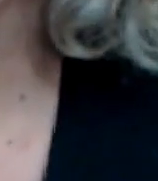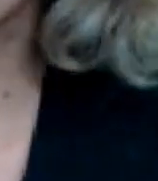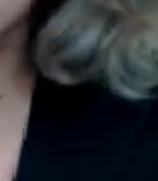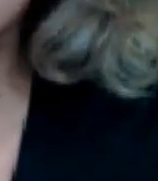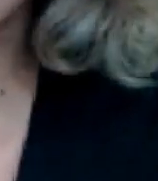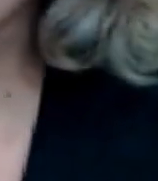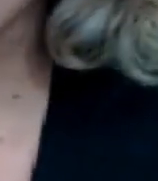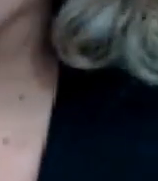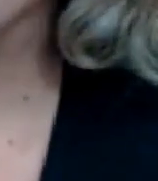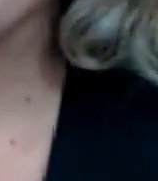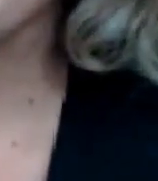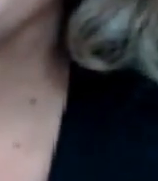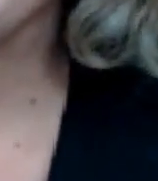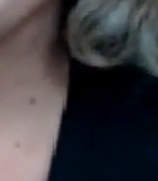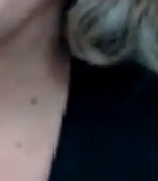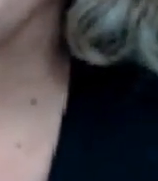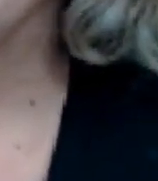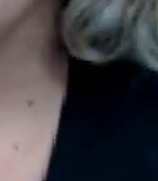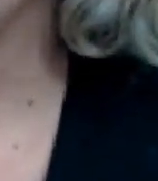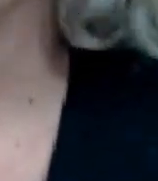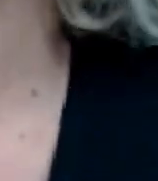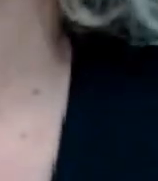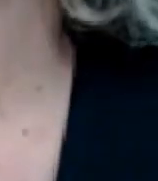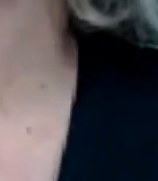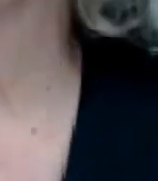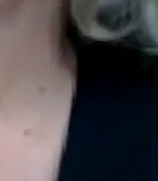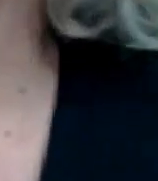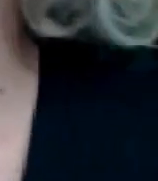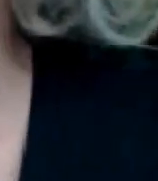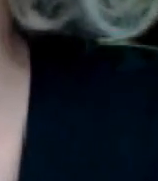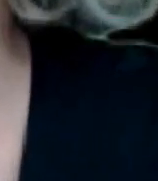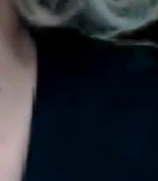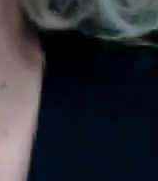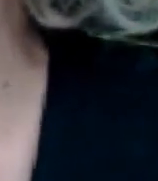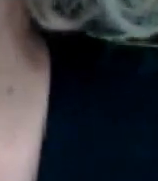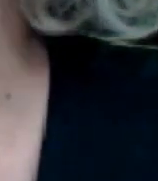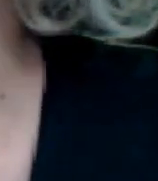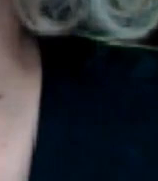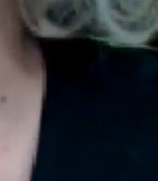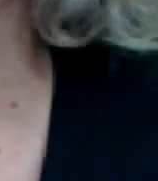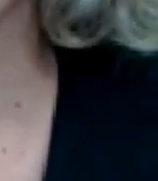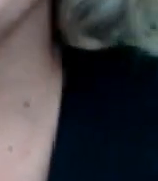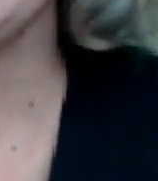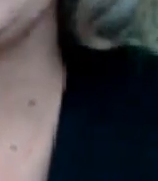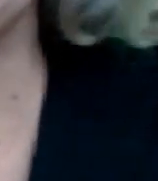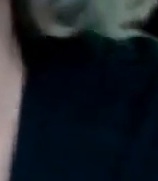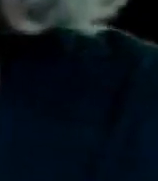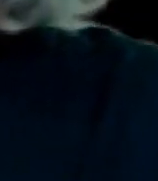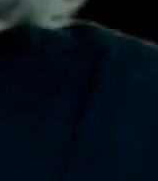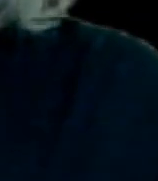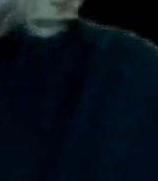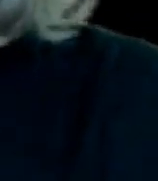la mañanera la tarjetita acreditación yo dije yo pensé que dijiste la tentación